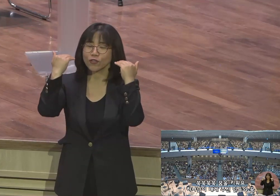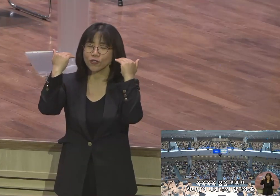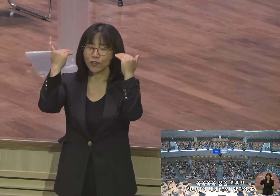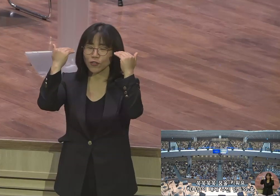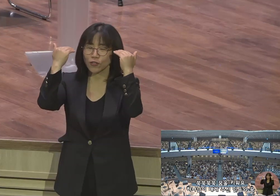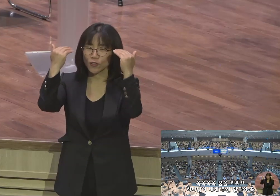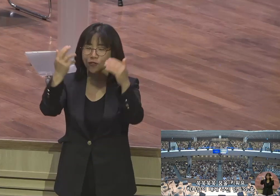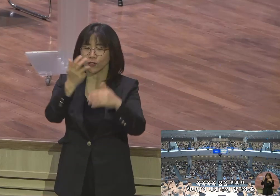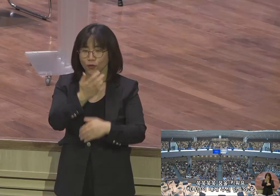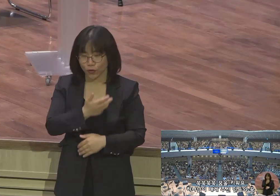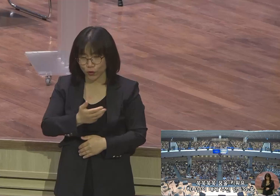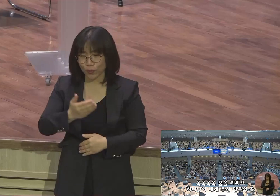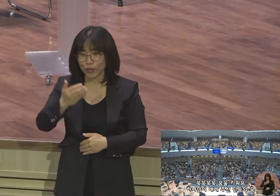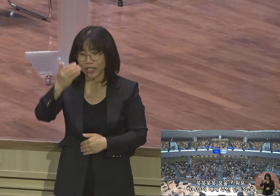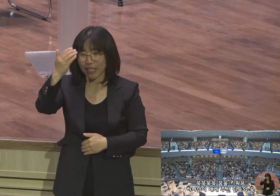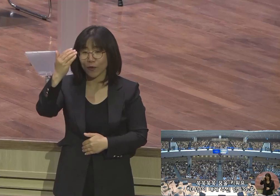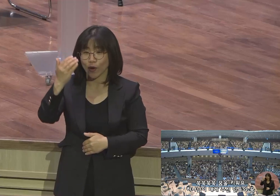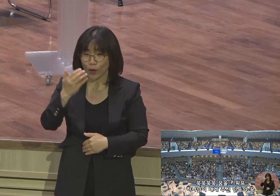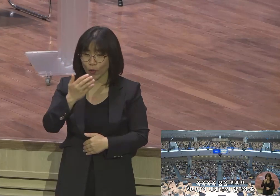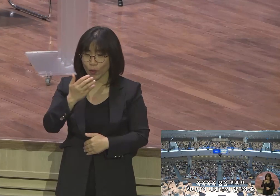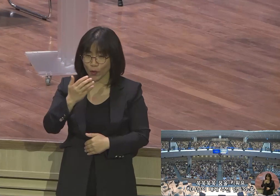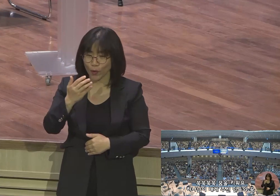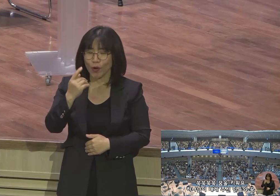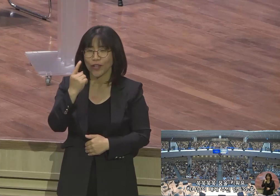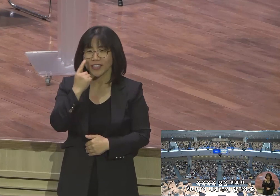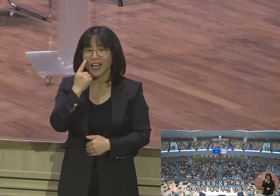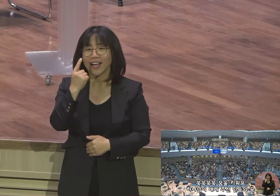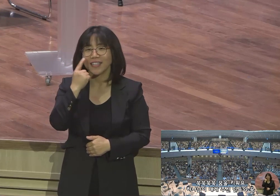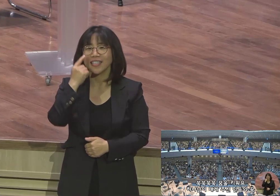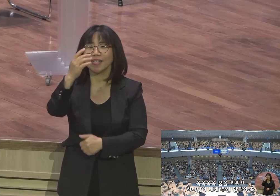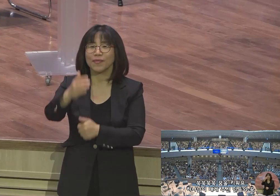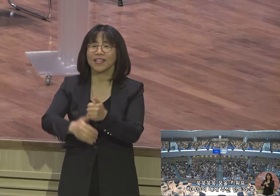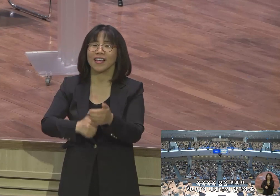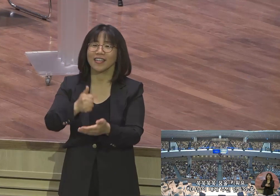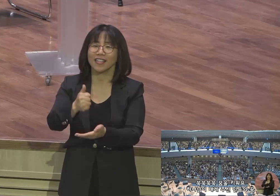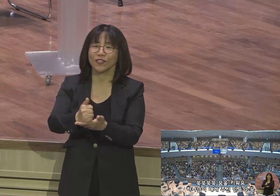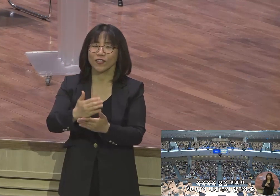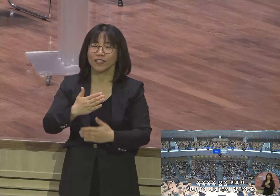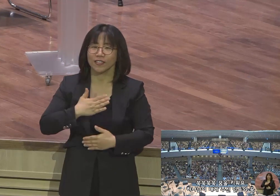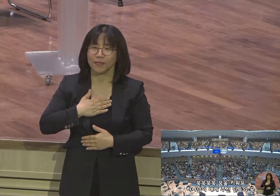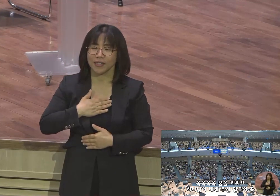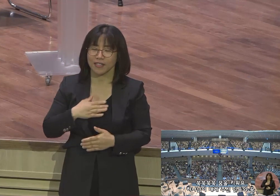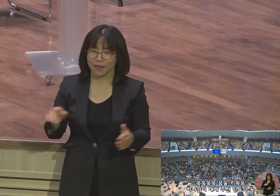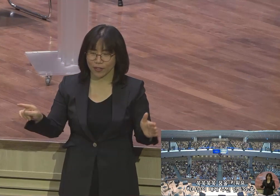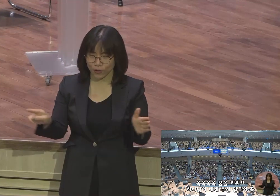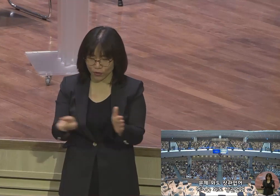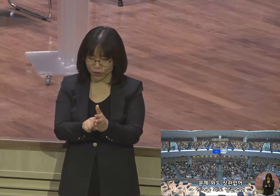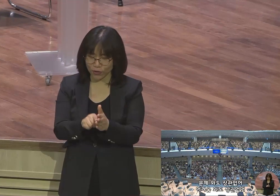슥슥슥슥슥 꿈을 키워요 하나님이 내게 주신 믿음의 꿈